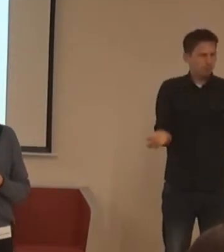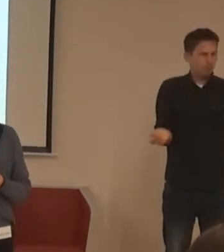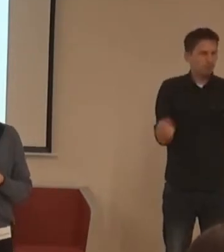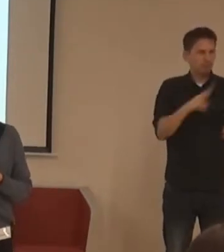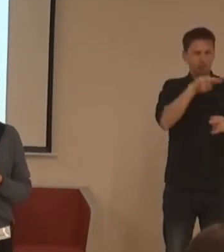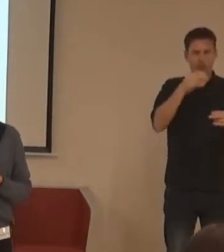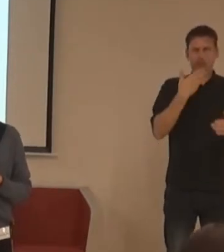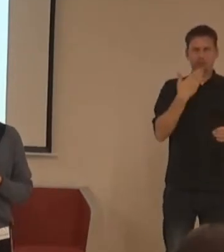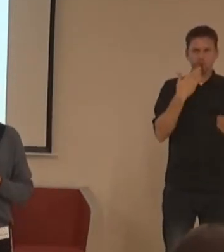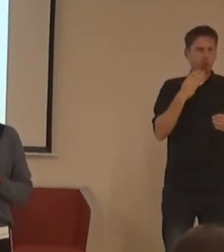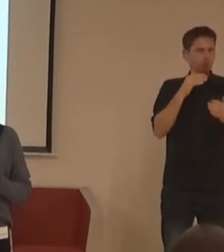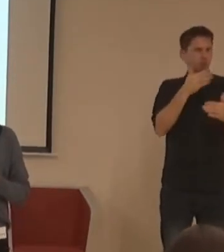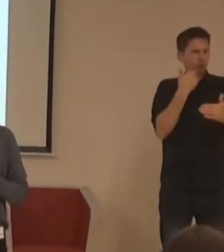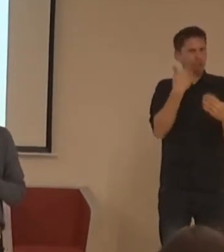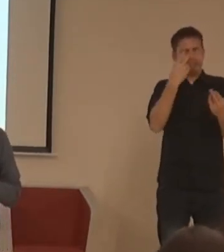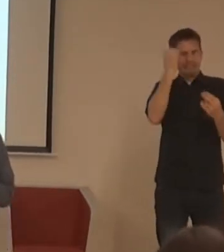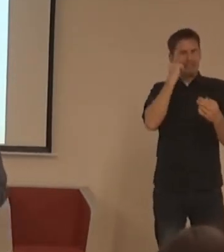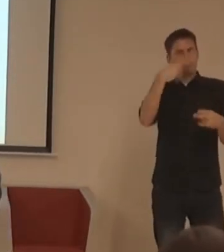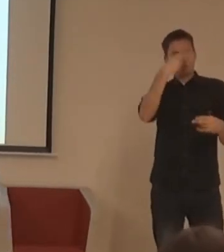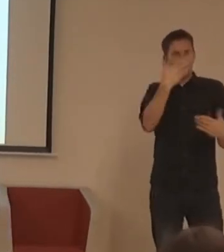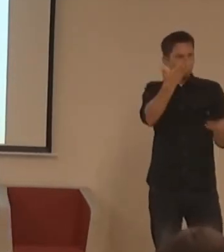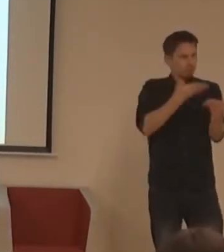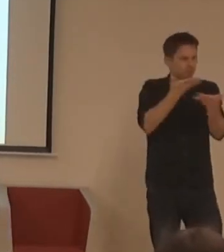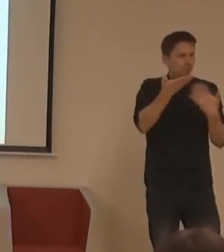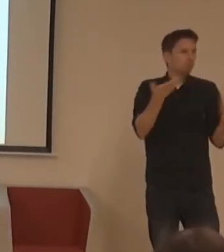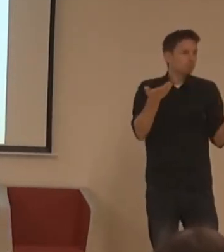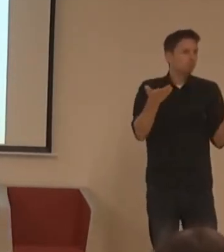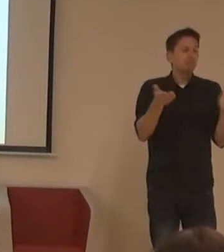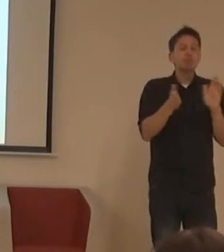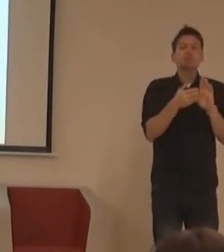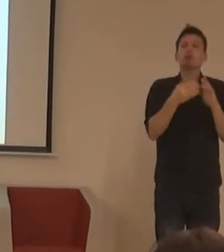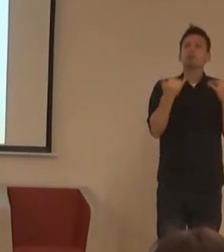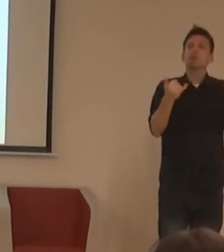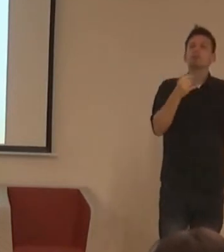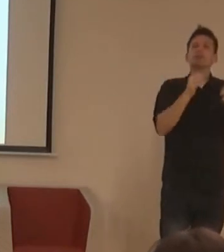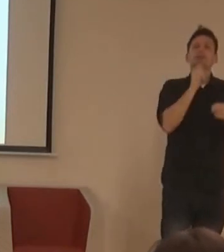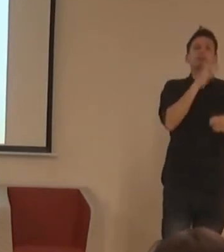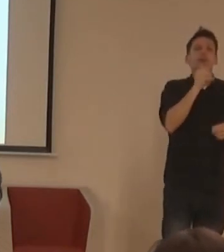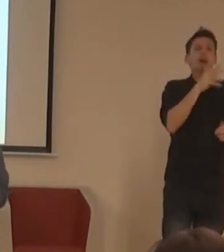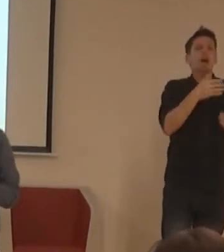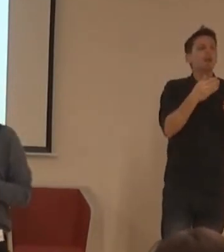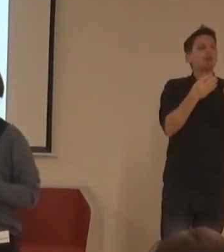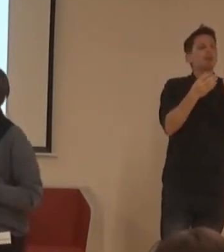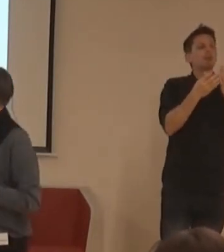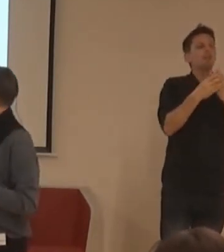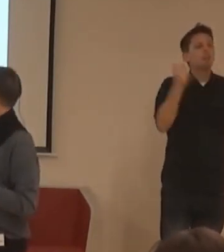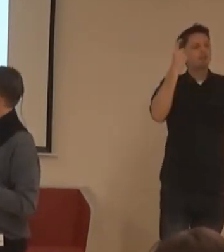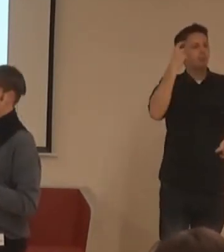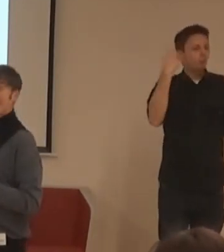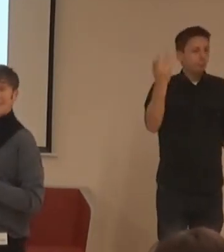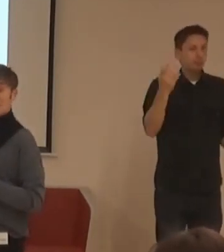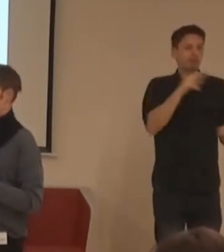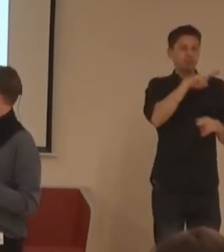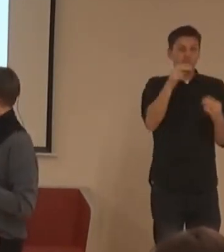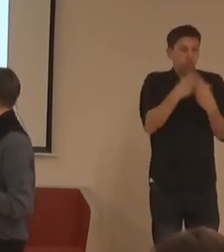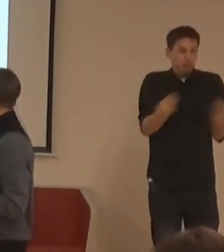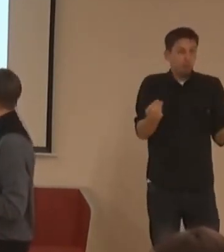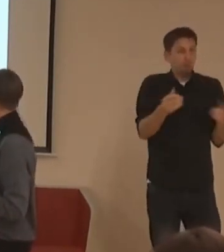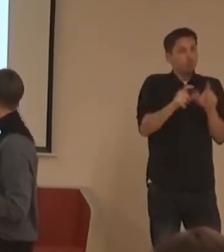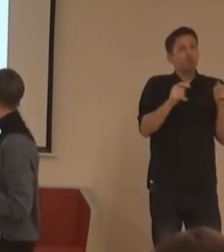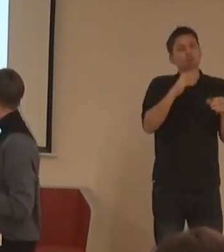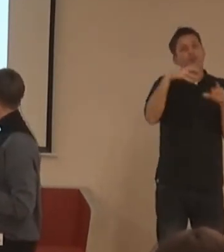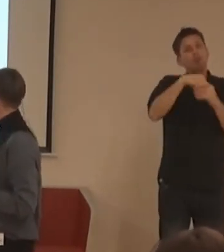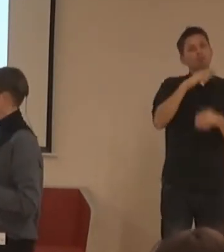Takže bych ještě měl být titulky. Jako třeba teď konceriál Bezvědomí, který titulky nemá a pravděpodobně ani být nebude.